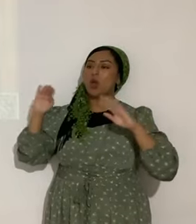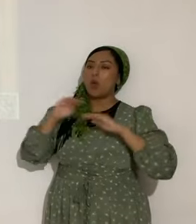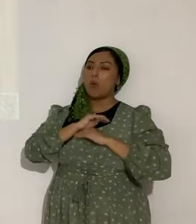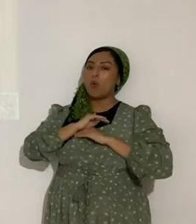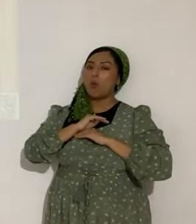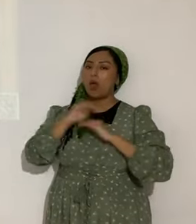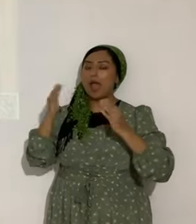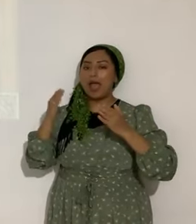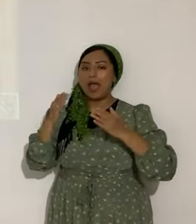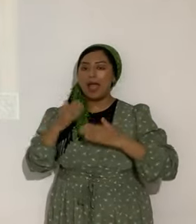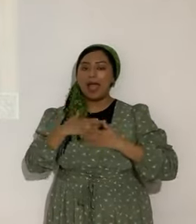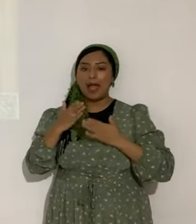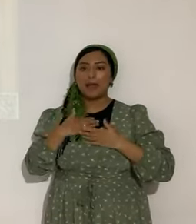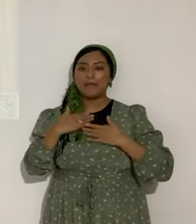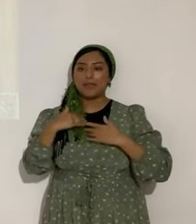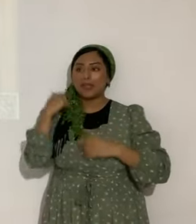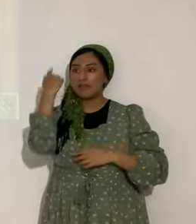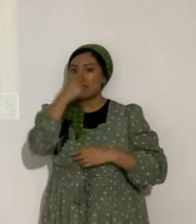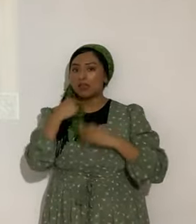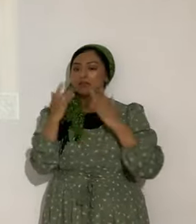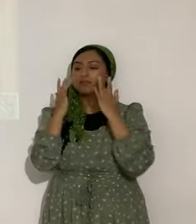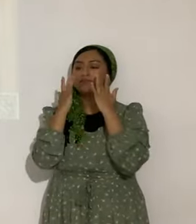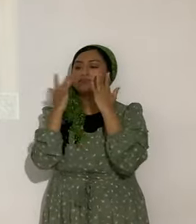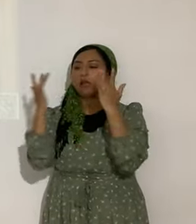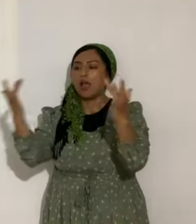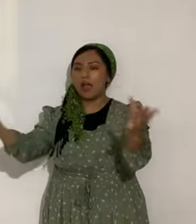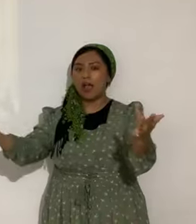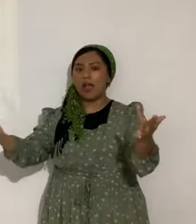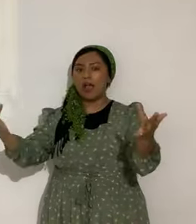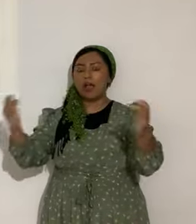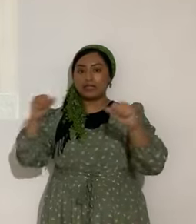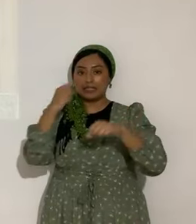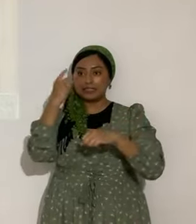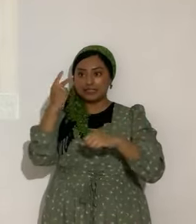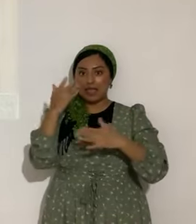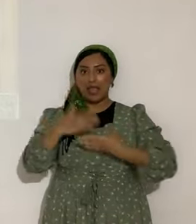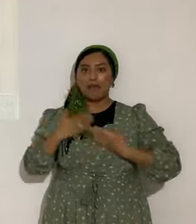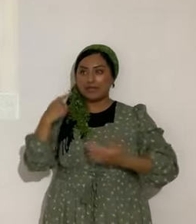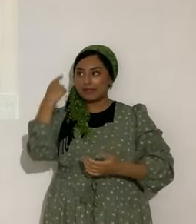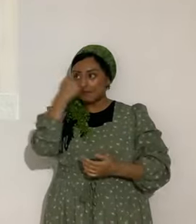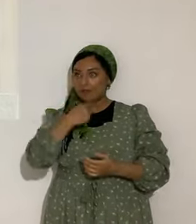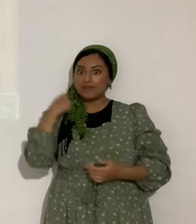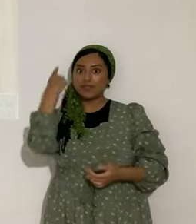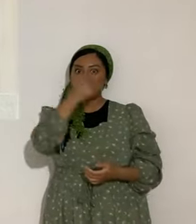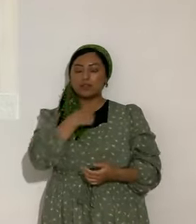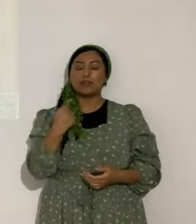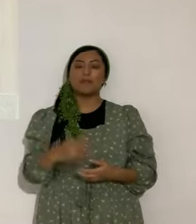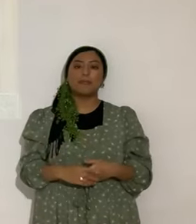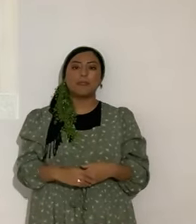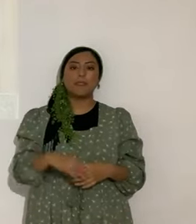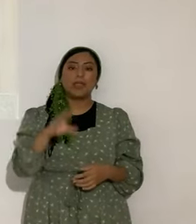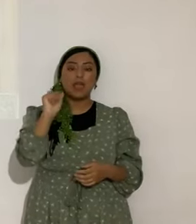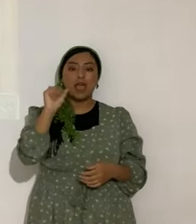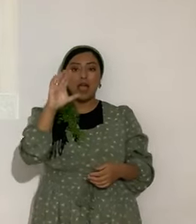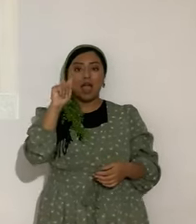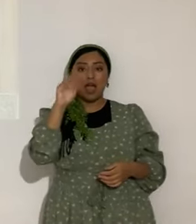Alegre. Y radiante. Que estemos radiantes. Que se nos note la alegría. ¿De acuerdo? En Hechos 1.8,